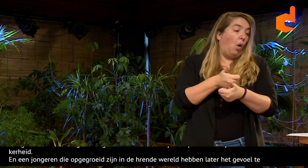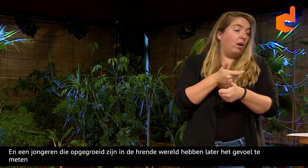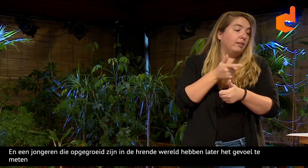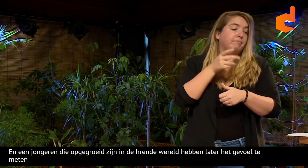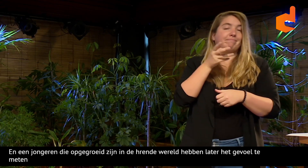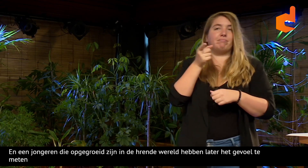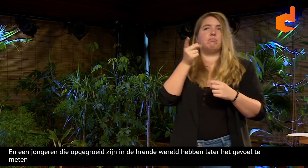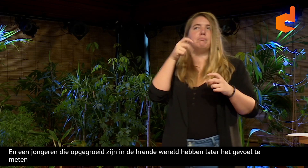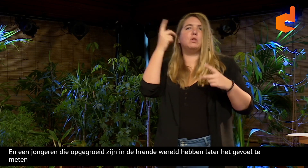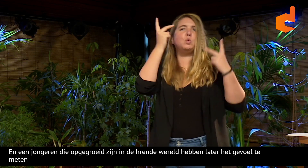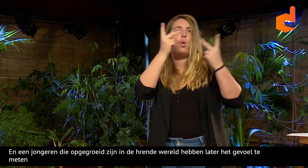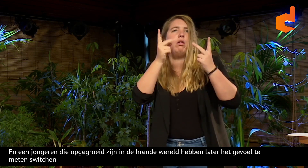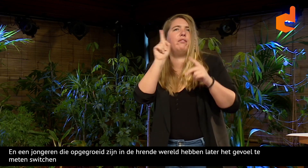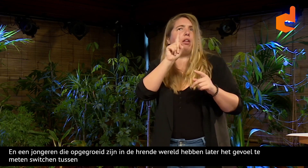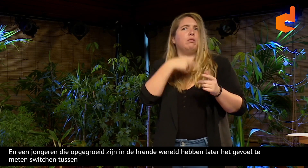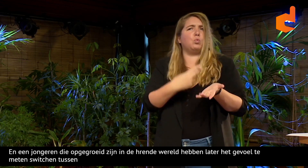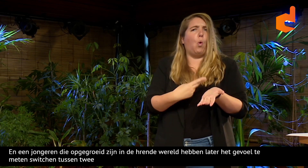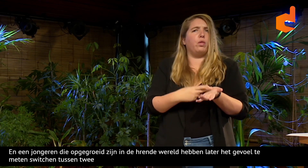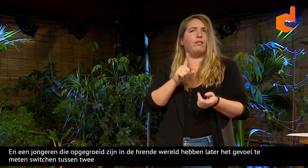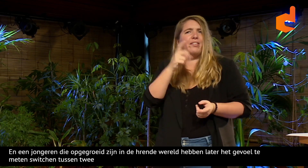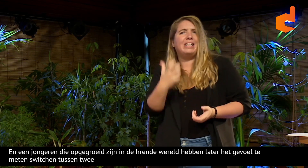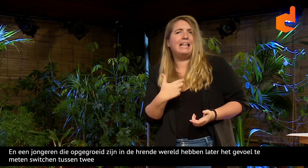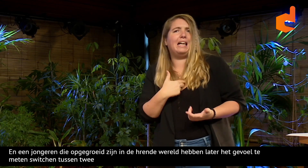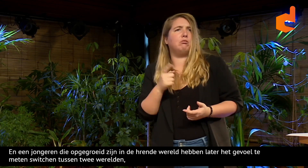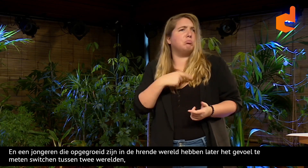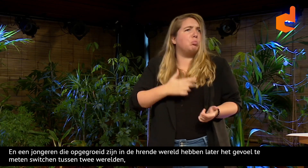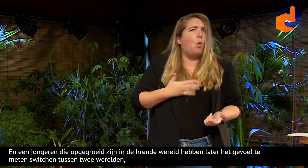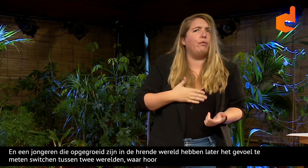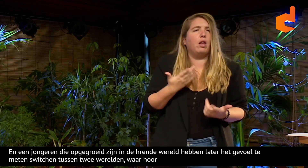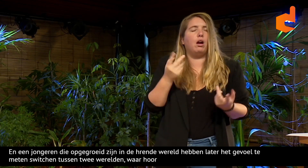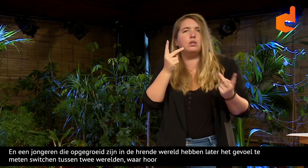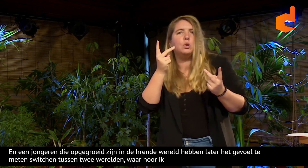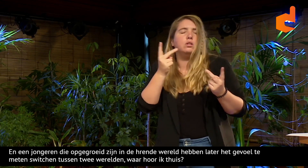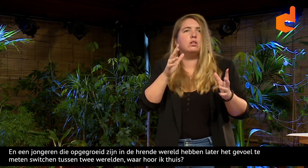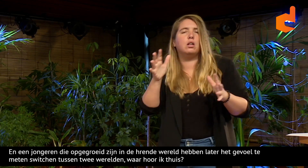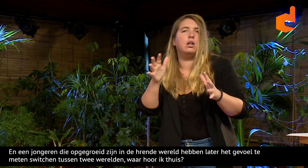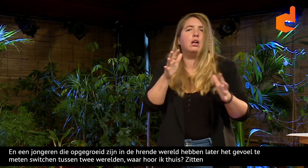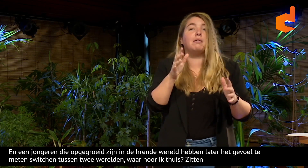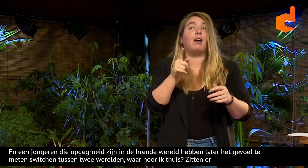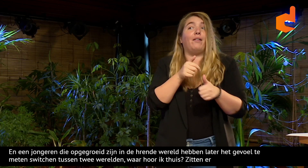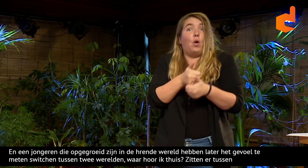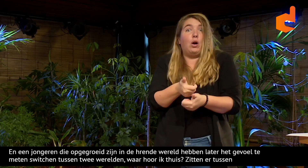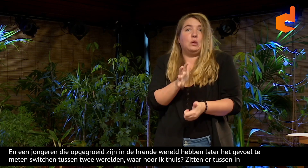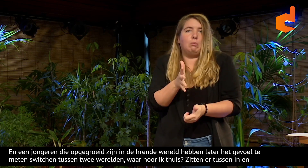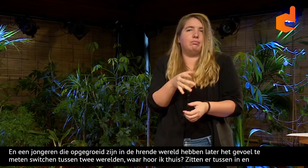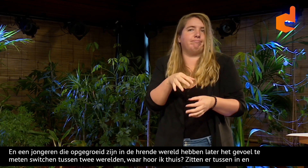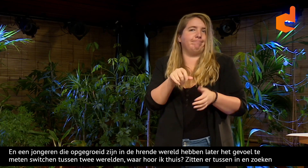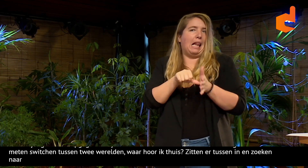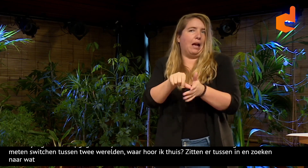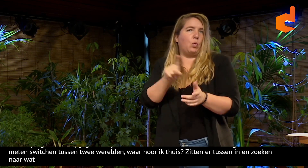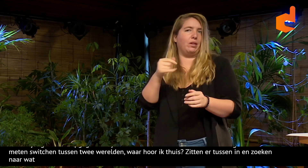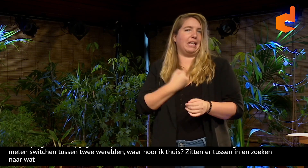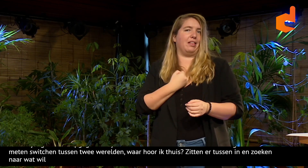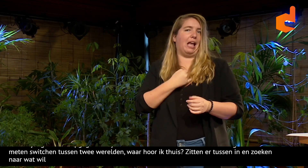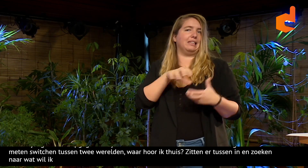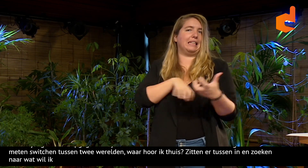twee werelden. En ook te twijfelen, waar hoor ik nou eigenlijk thuis? Ze zitten er tussen. En ze zoeken naar wat heb ik nodig? Wat wil ik? Welke